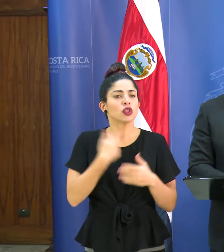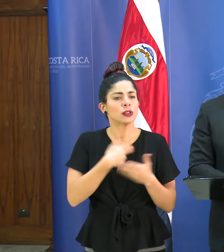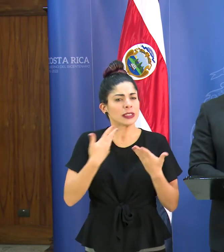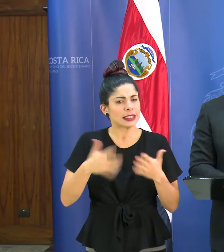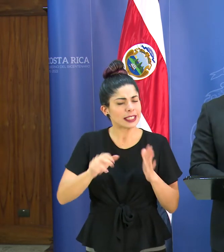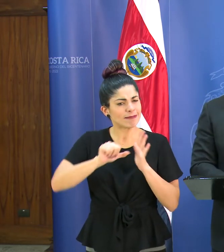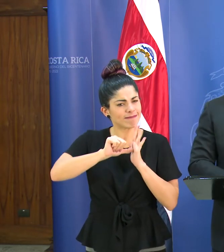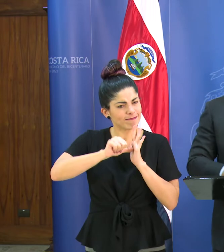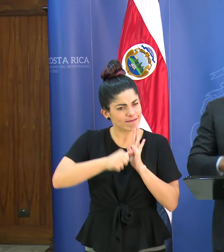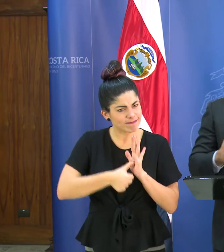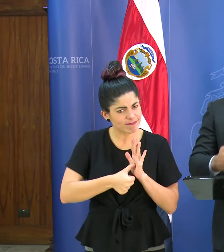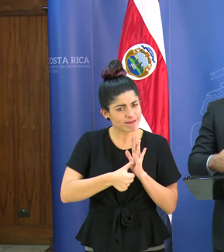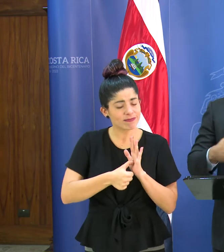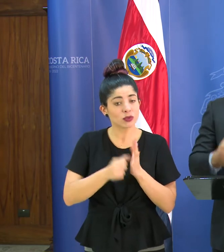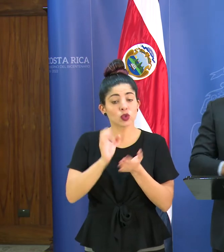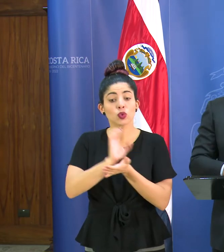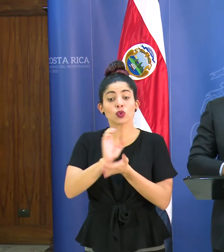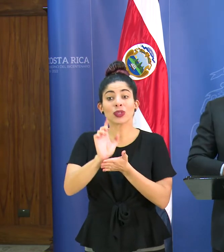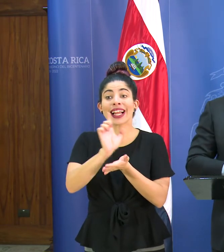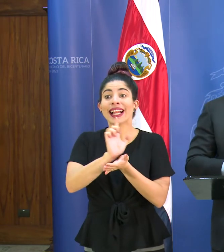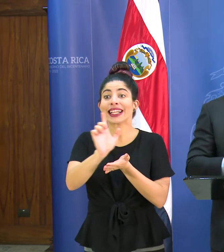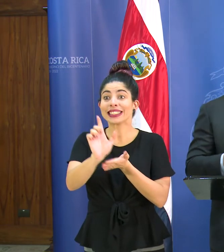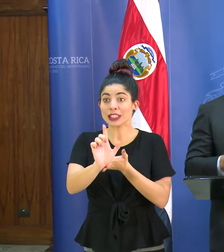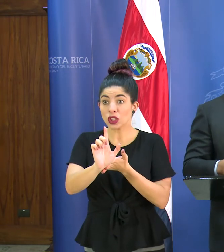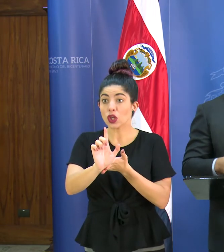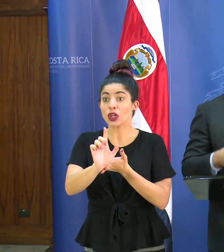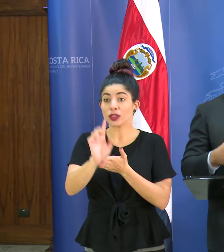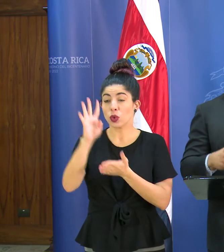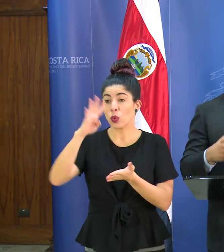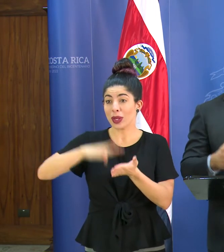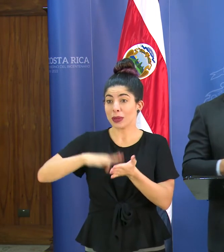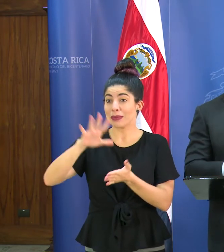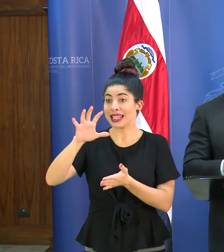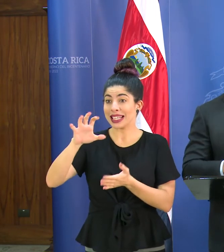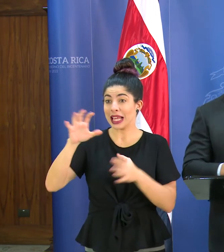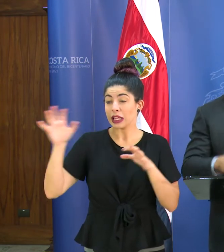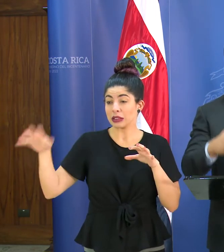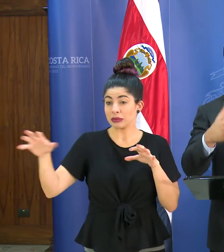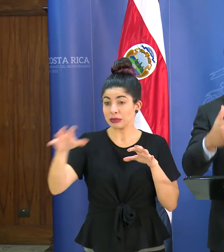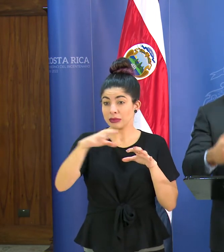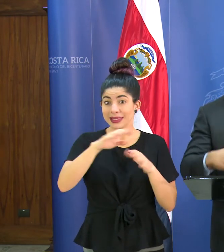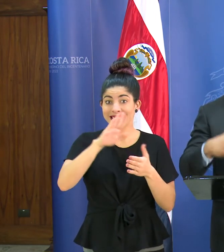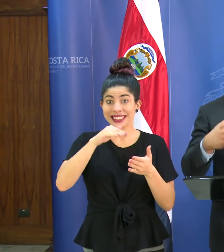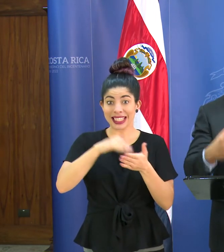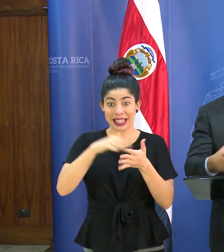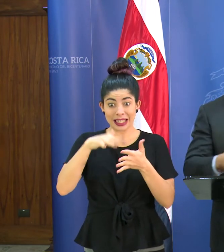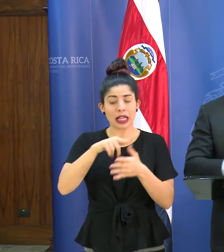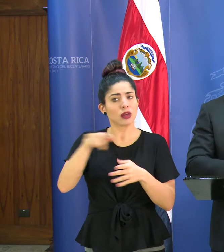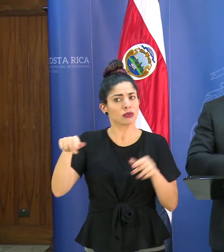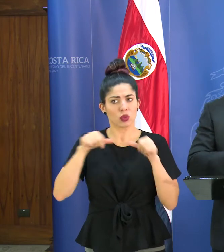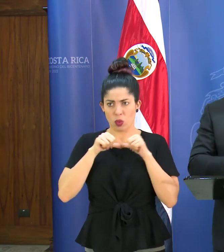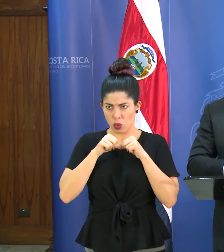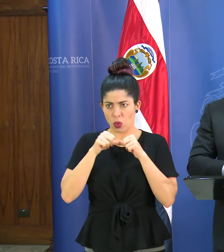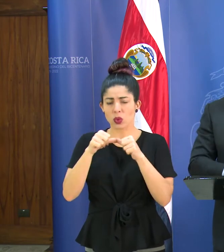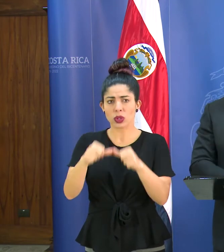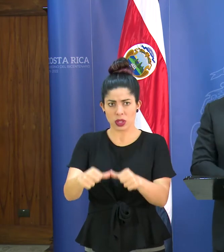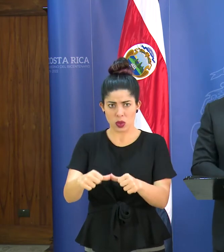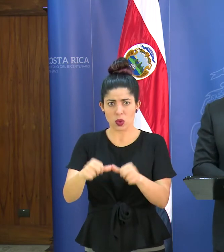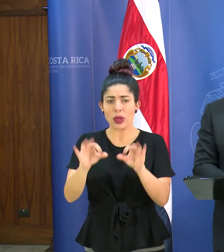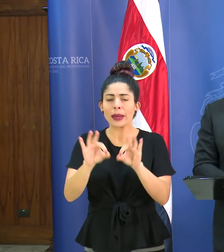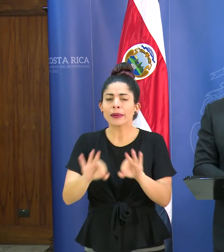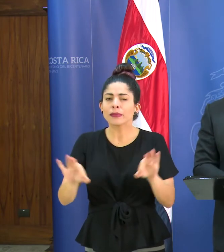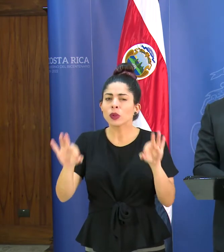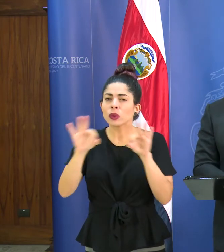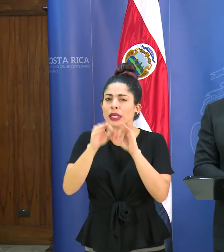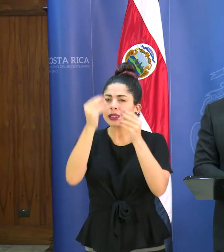enfáticos también en que el curso lectivo como tal en los 4.500 centros educativos continúa. Y muy importante